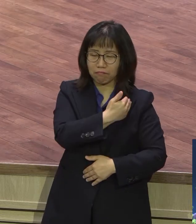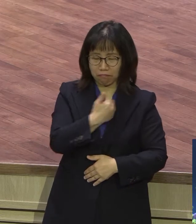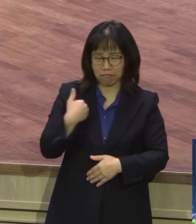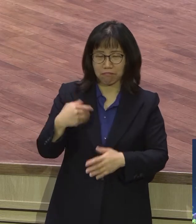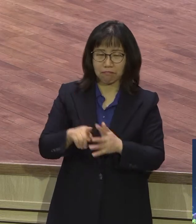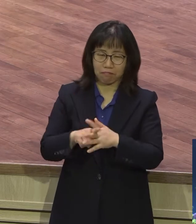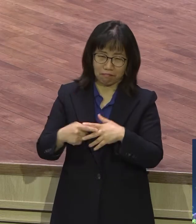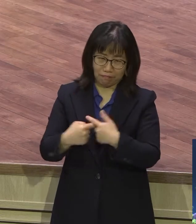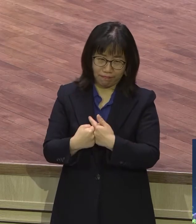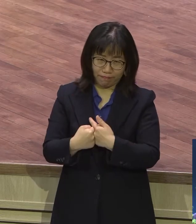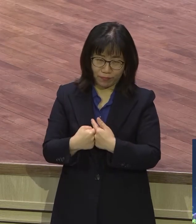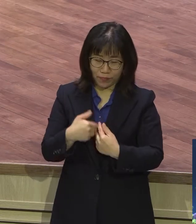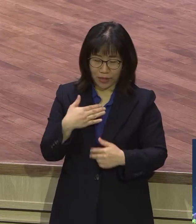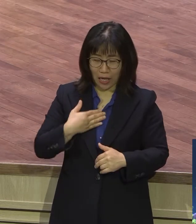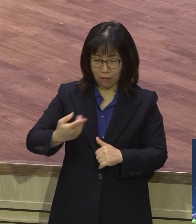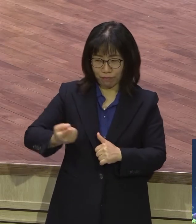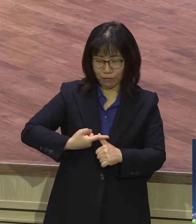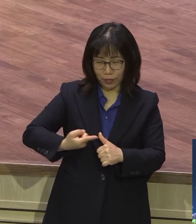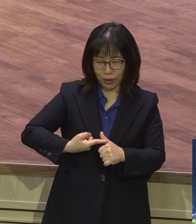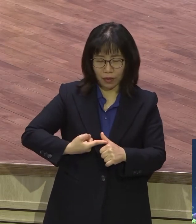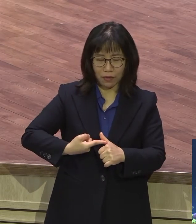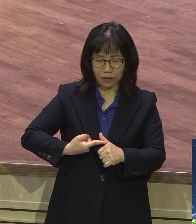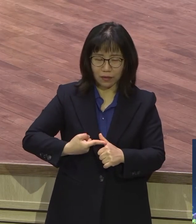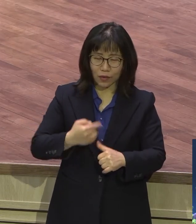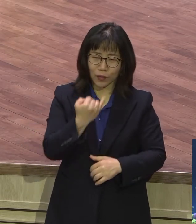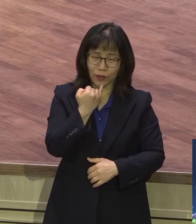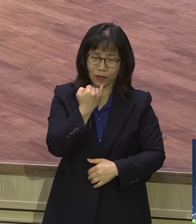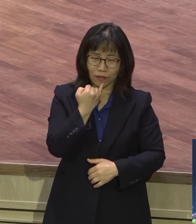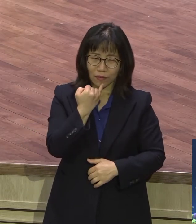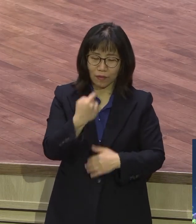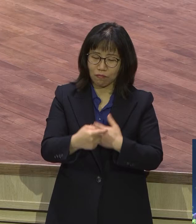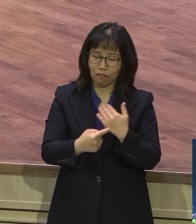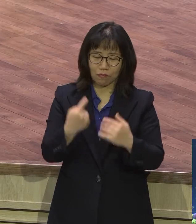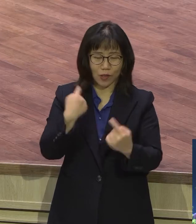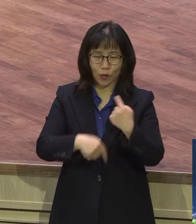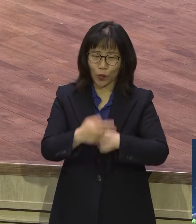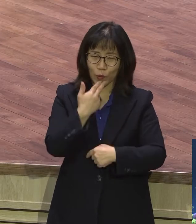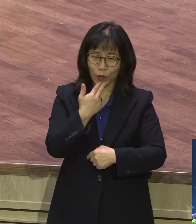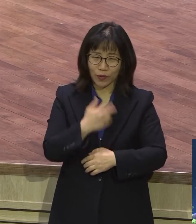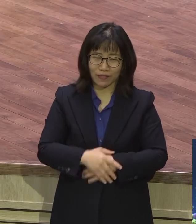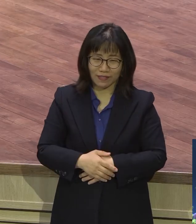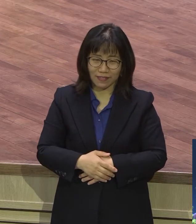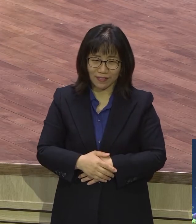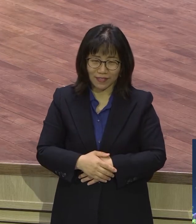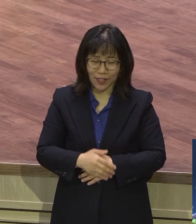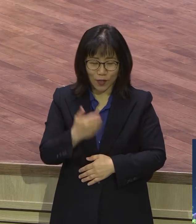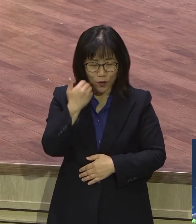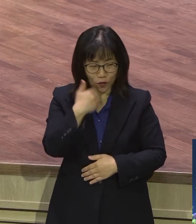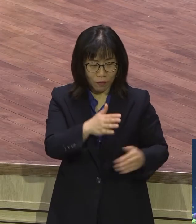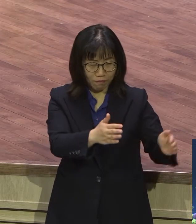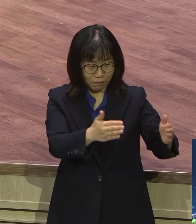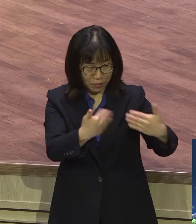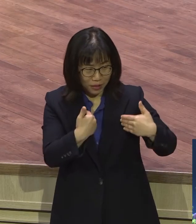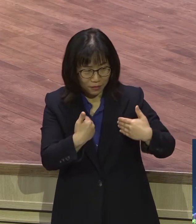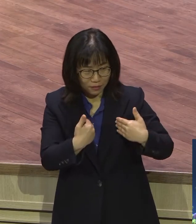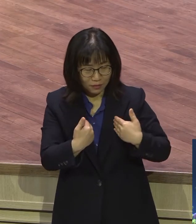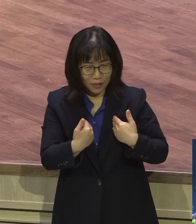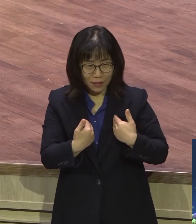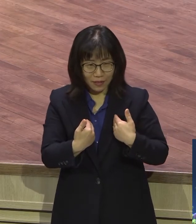비방을 해도 상처가 안 돼요 상처가 됩니까 누가 혹시 여러분 기분 나쁜 소리